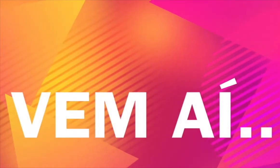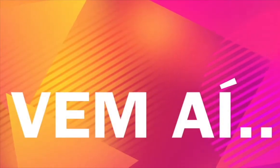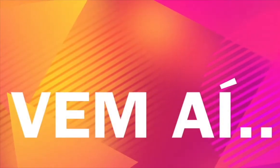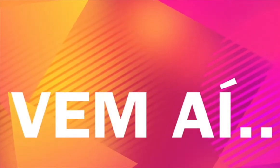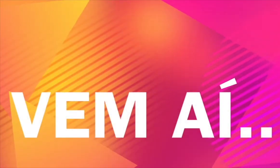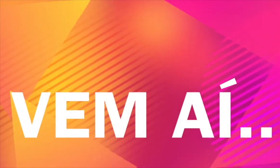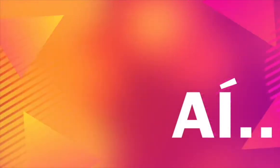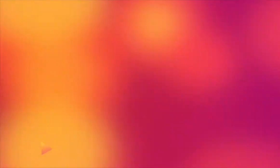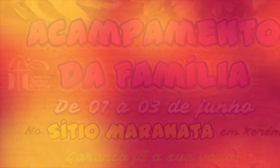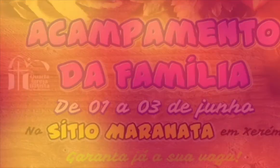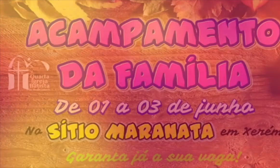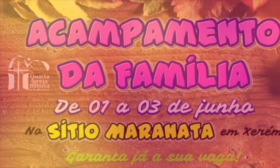tchau, tchau.